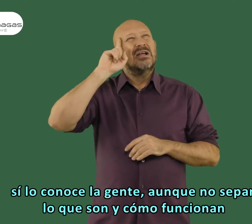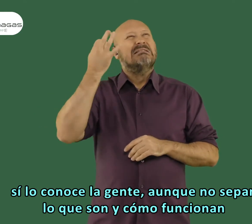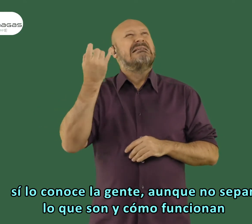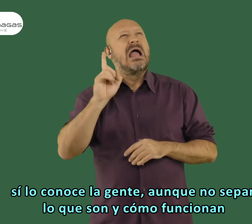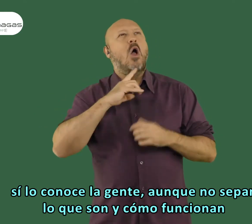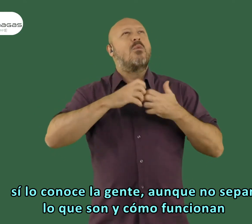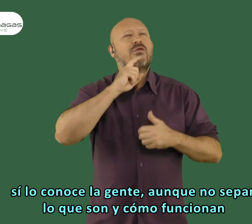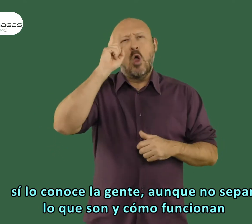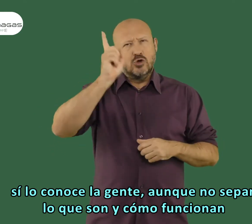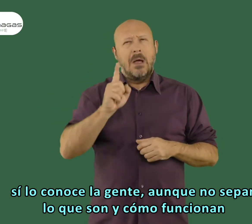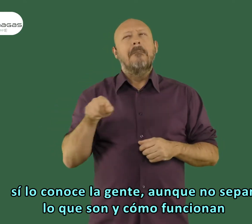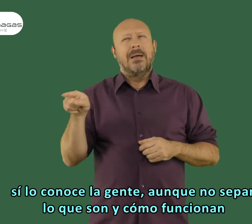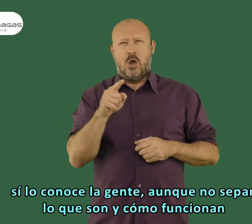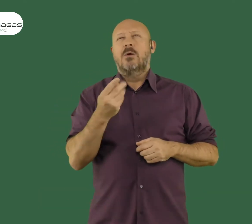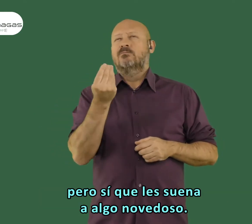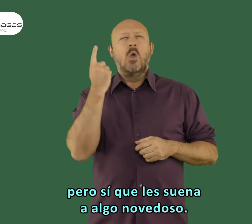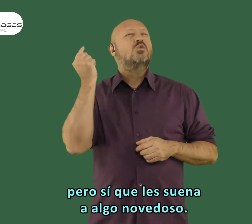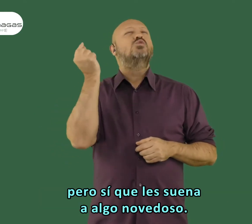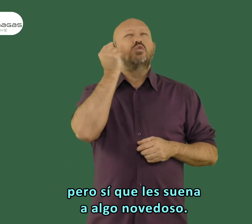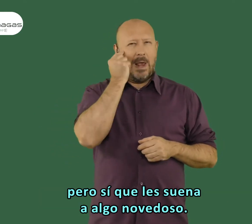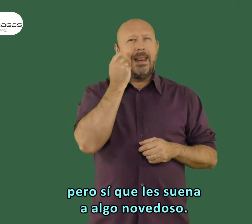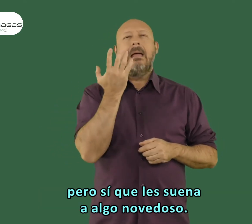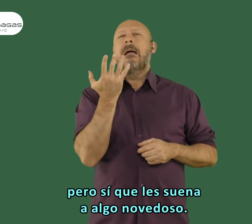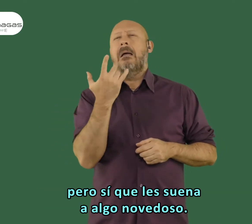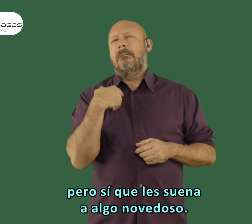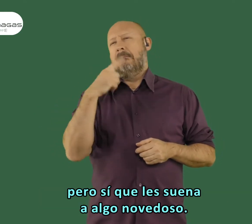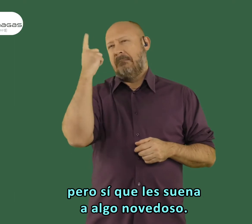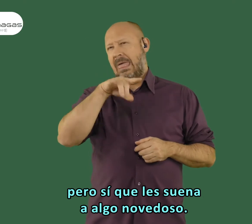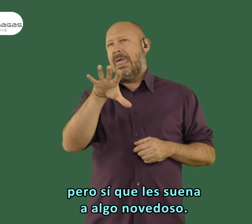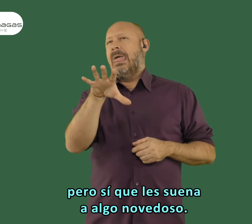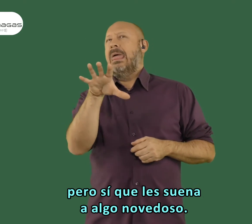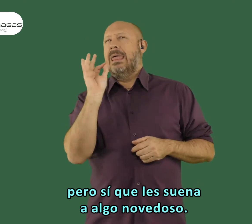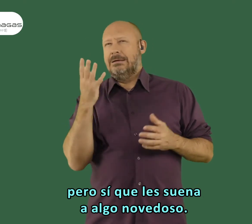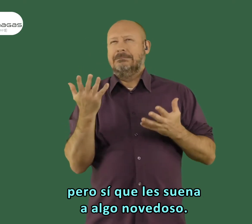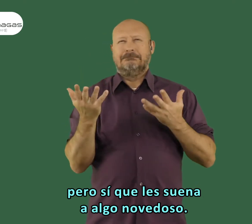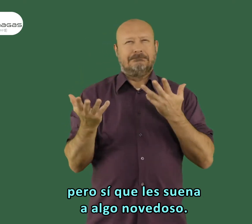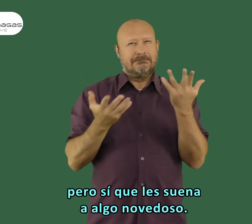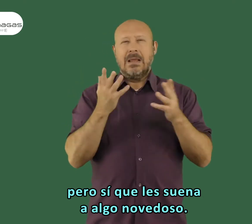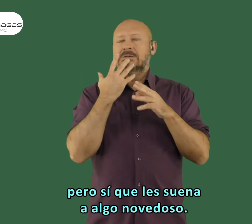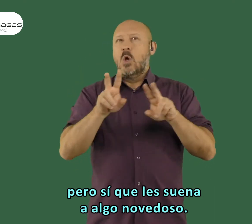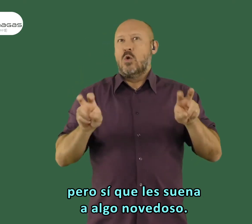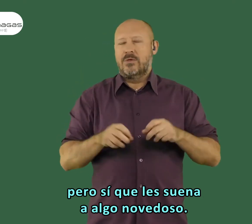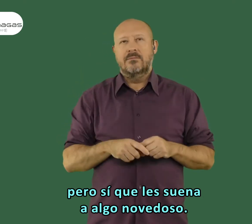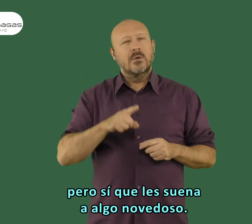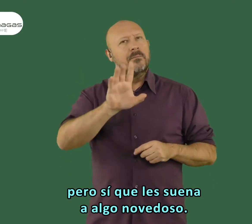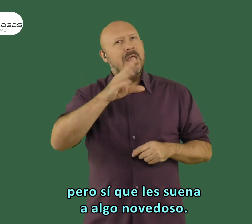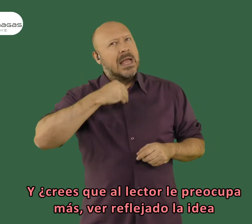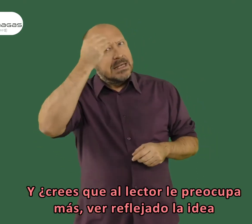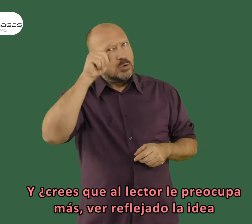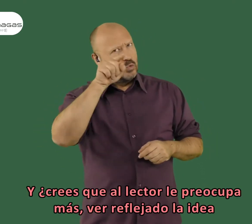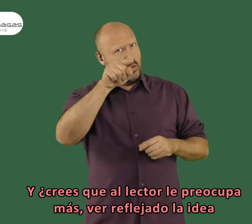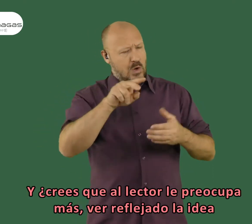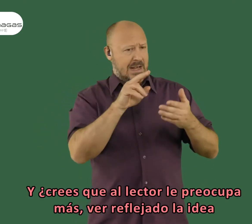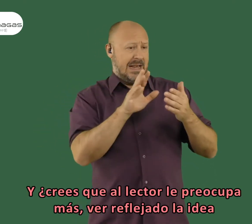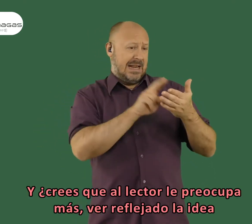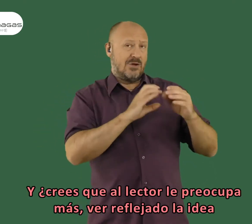conoce la gente, aunque no sepan lo que son ni cómo funcionan, pero sí que les suena a algo novedoso.